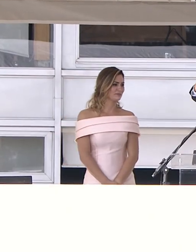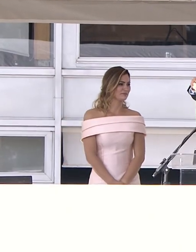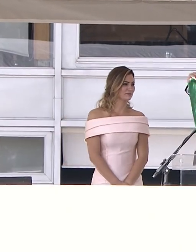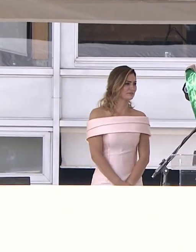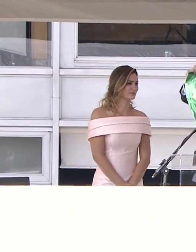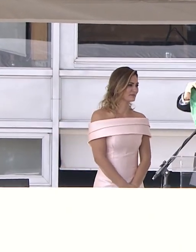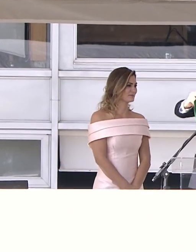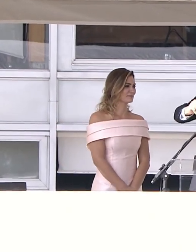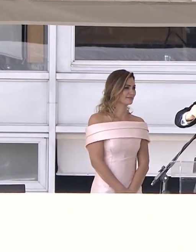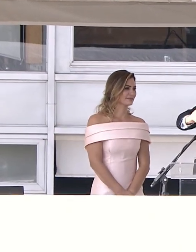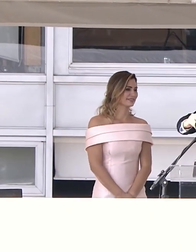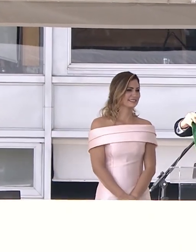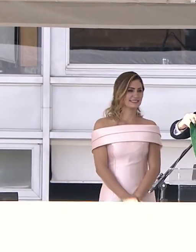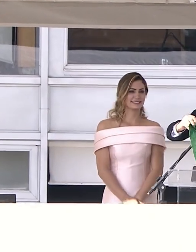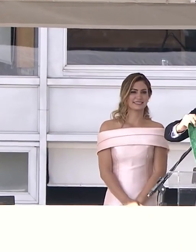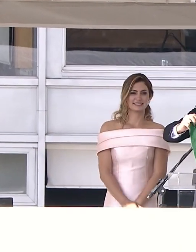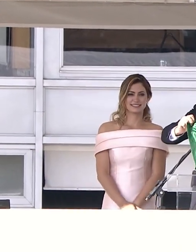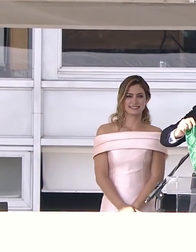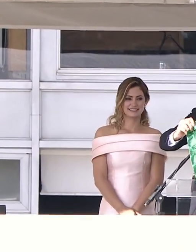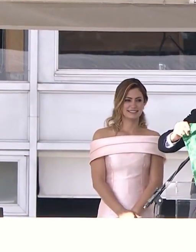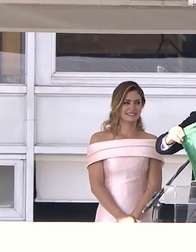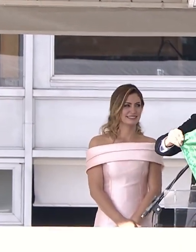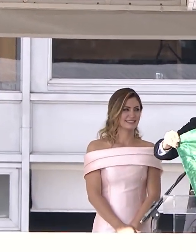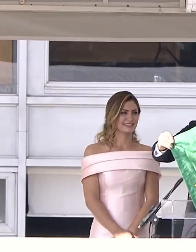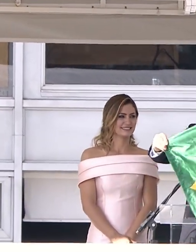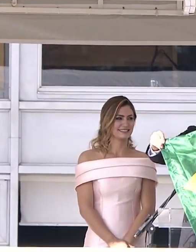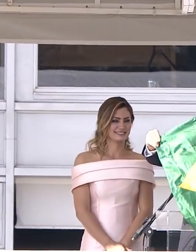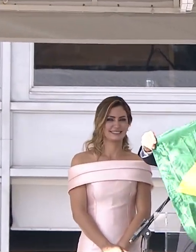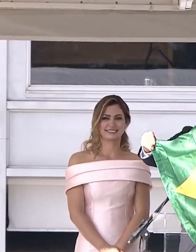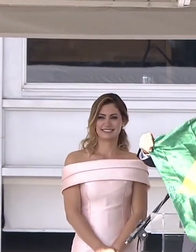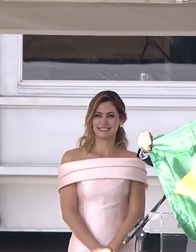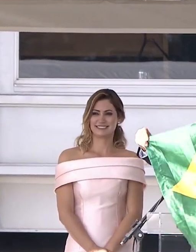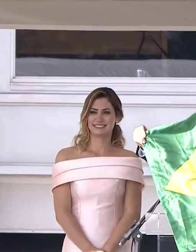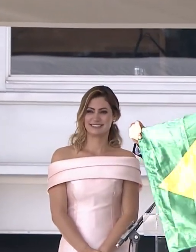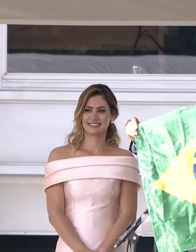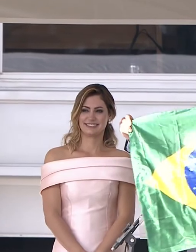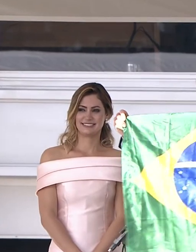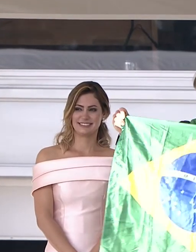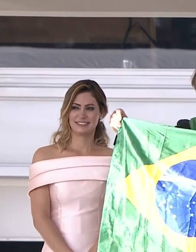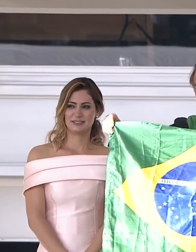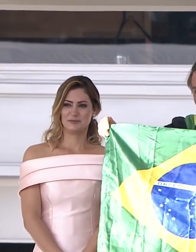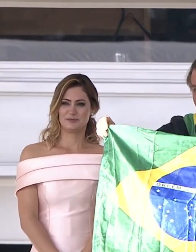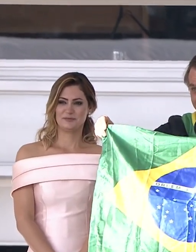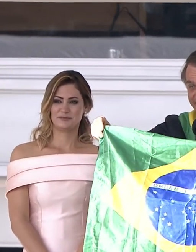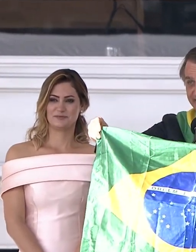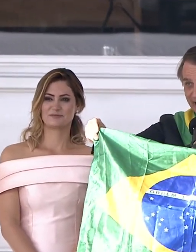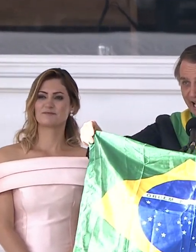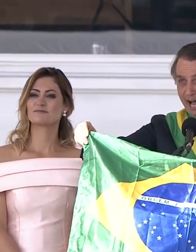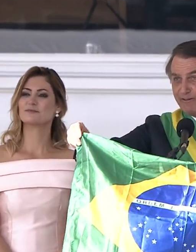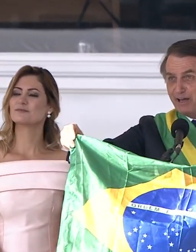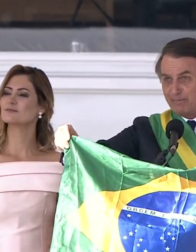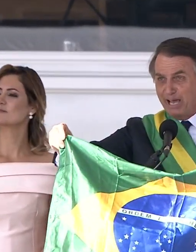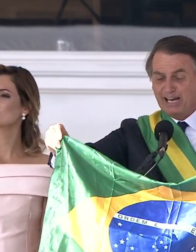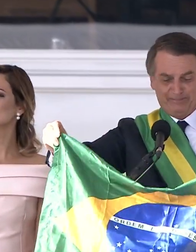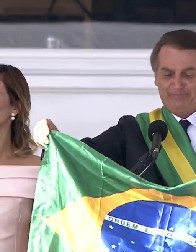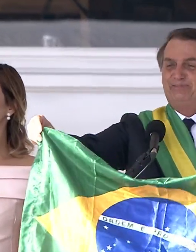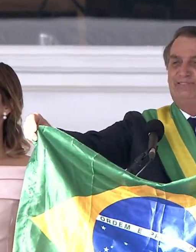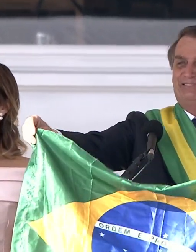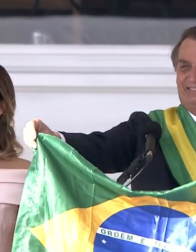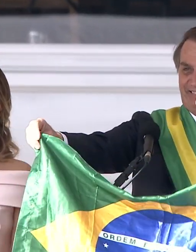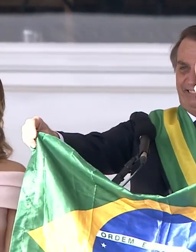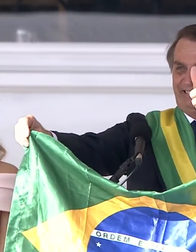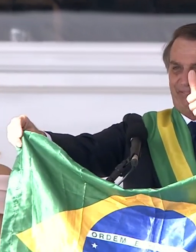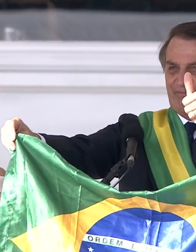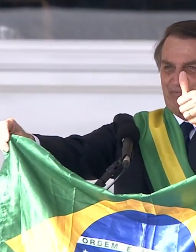de Essa é a nossa bandeira, que jamais será vermelha.